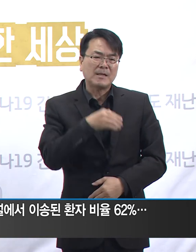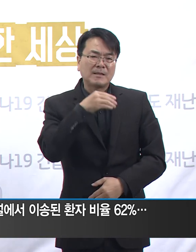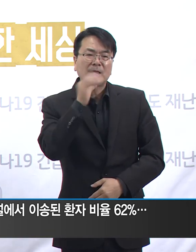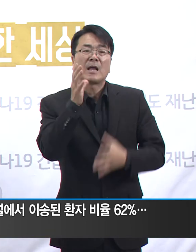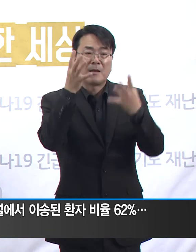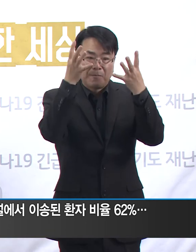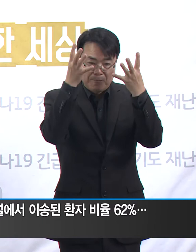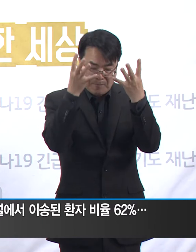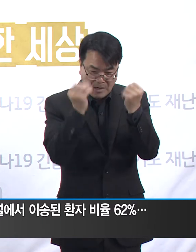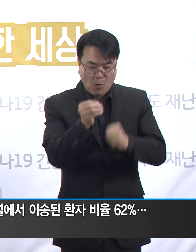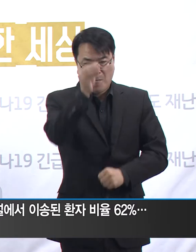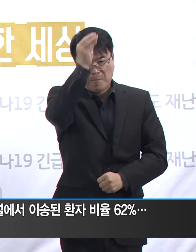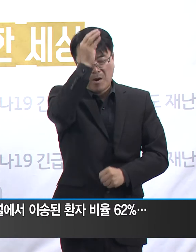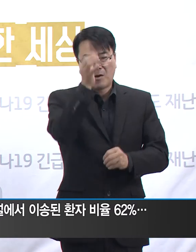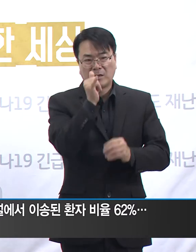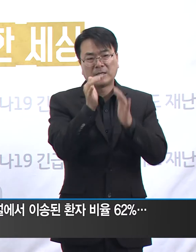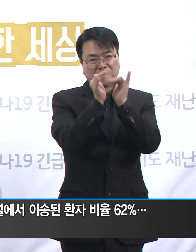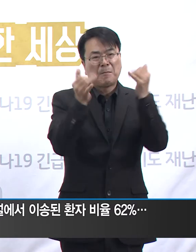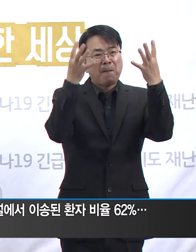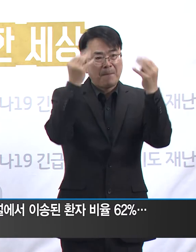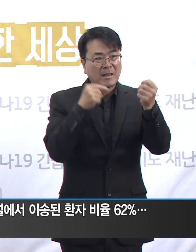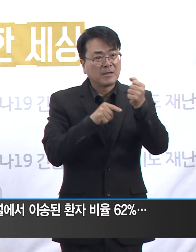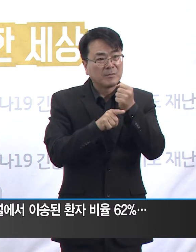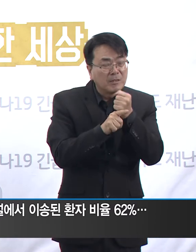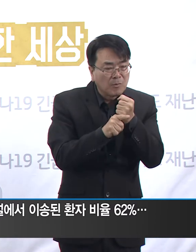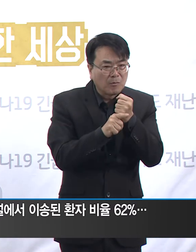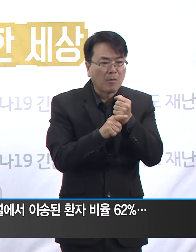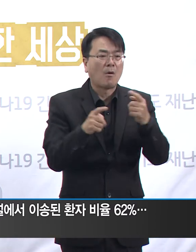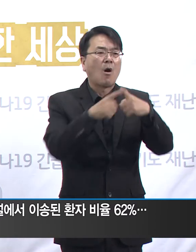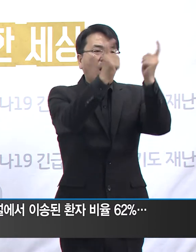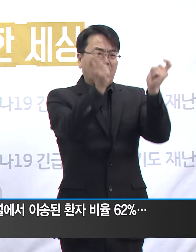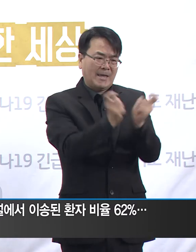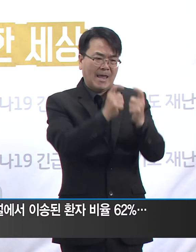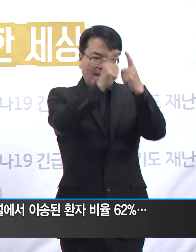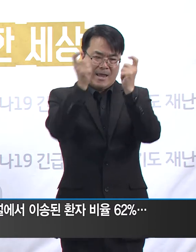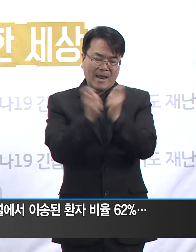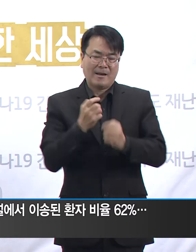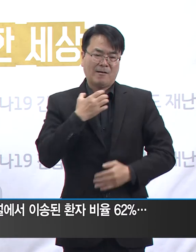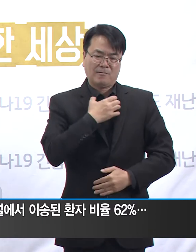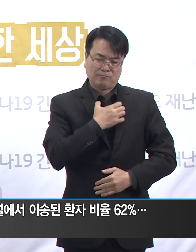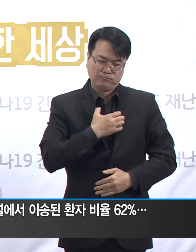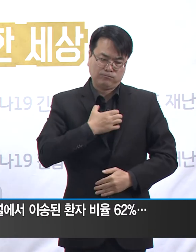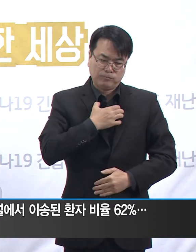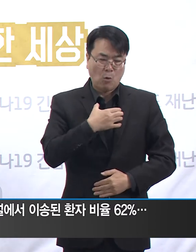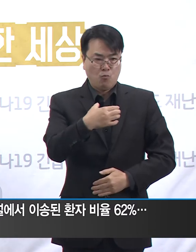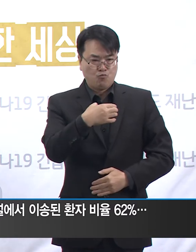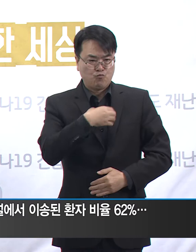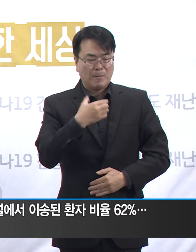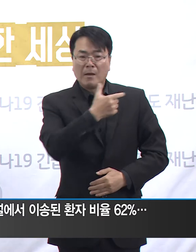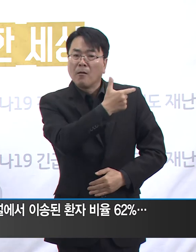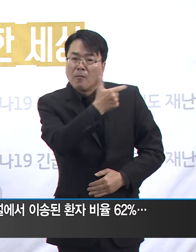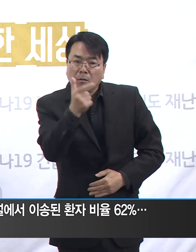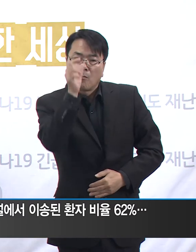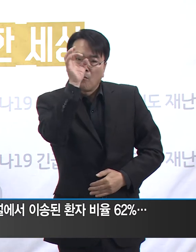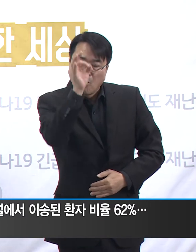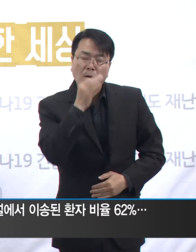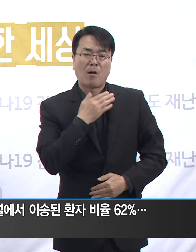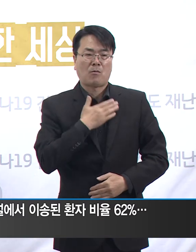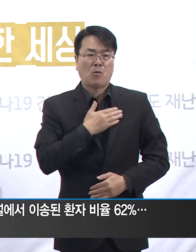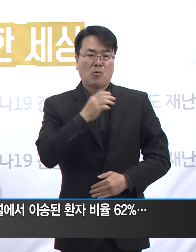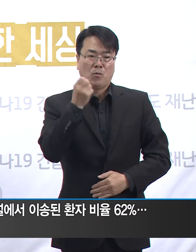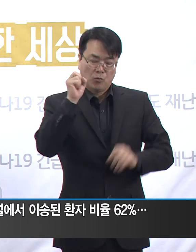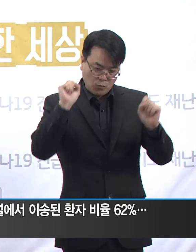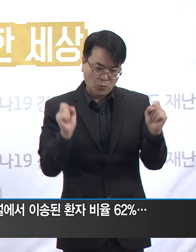높다는 것은 치료 과정 중 환자 개개인의 건강에 대한 염려가 크다는 것을 뜻하는 한편